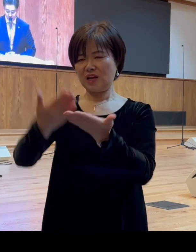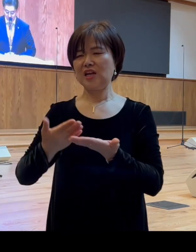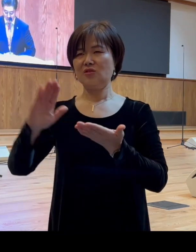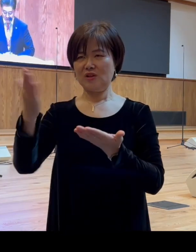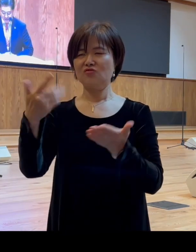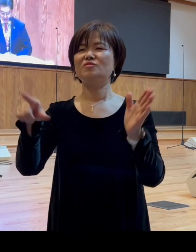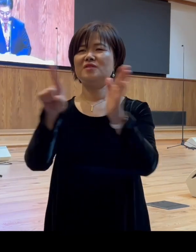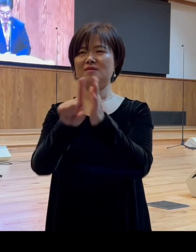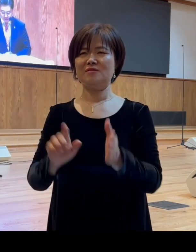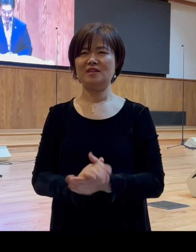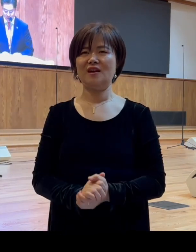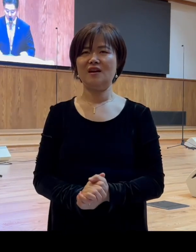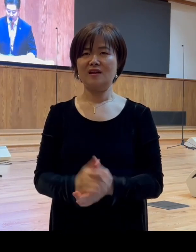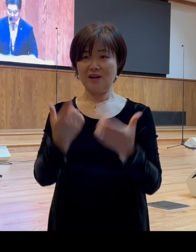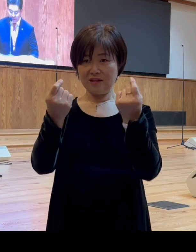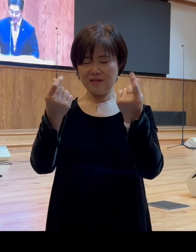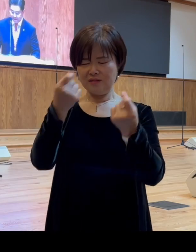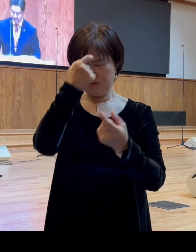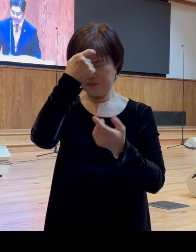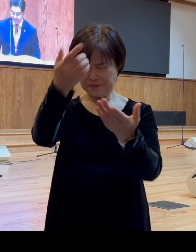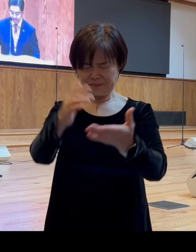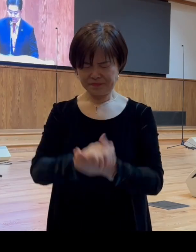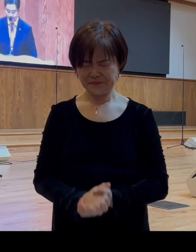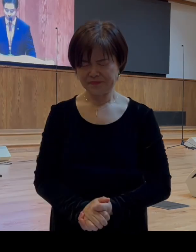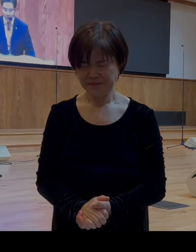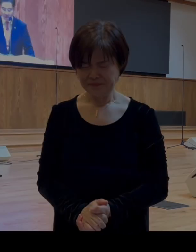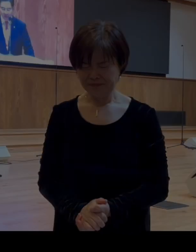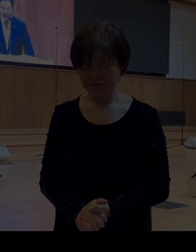한번 기도하겠습니다 한글자막 by 한효정